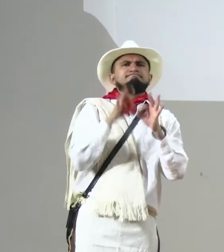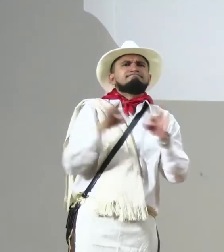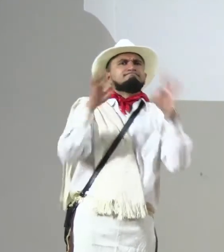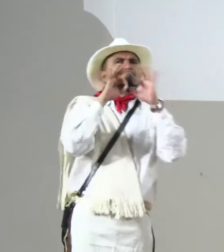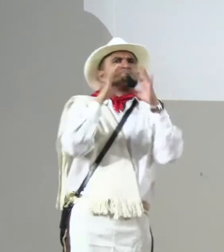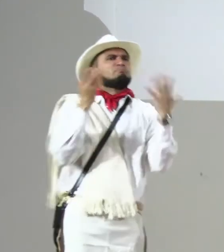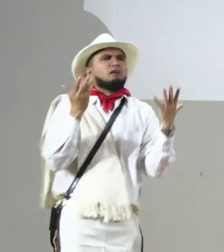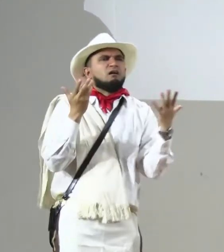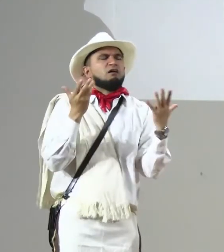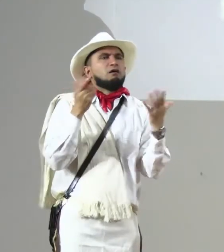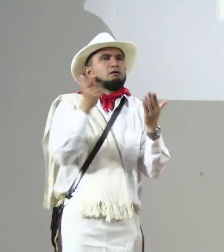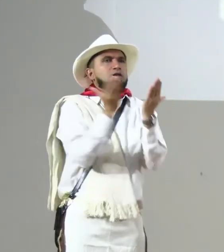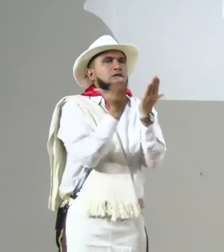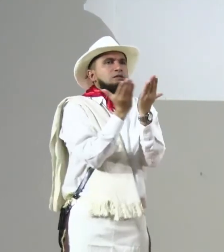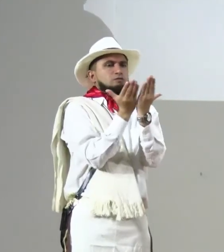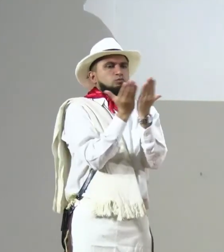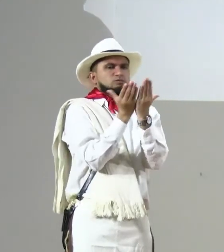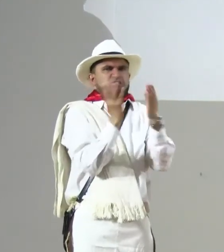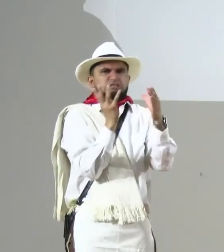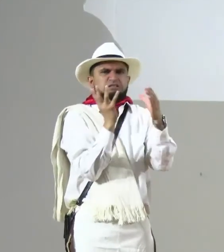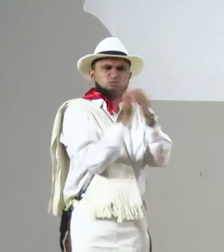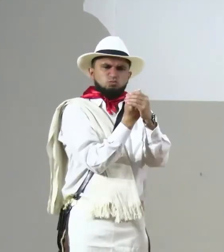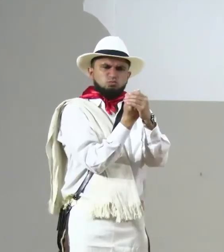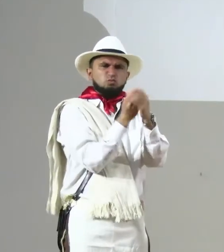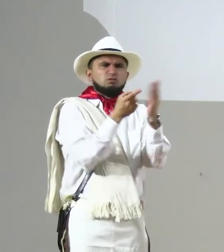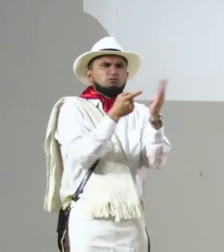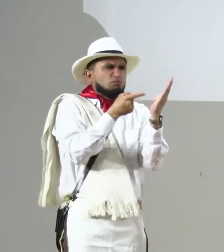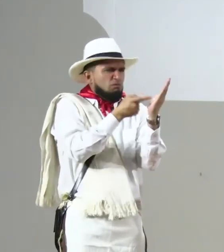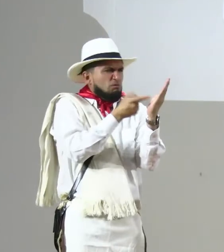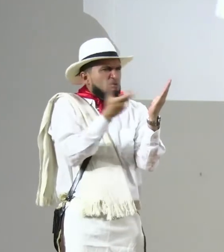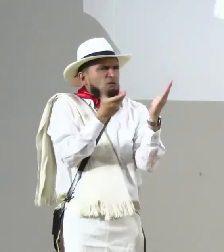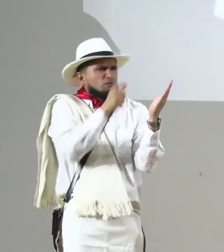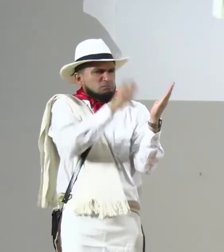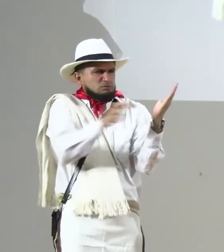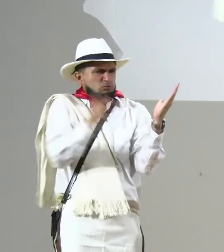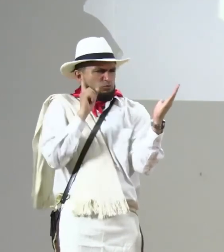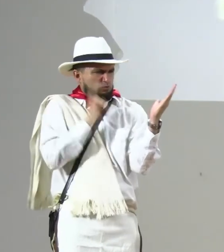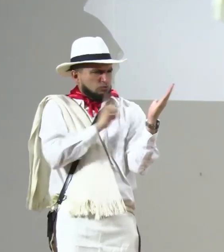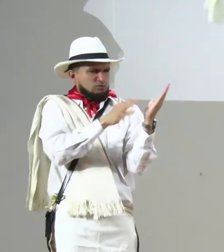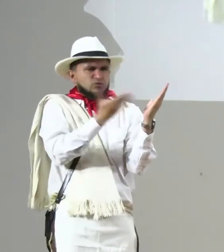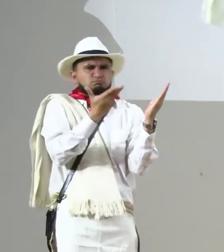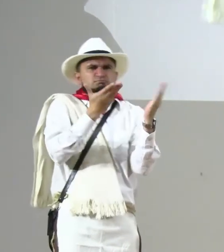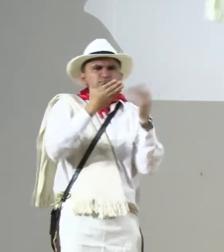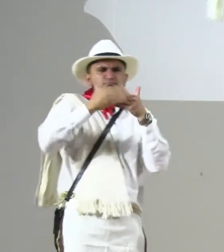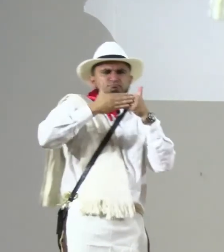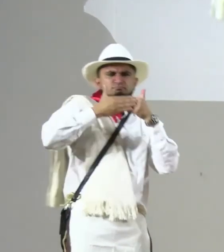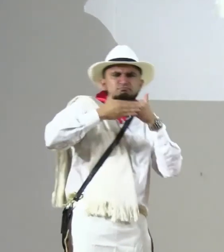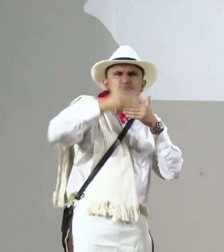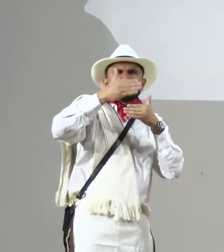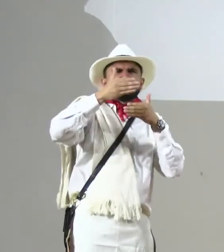con el programa. Y en este programa, pues vamos a hablar acerca de educación inclusiva.